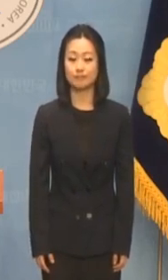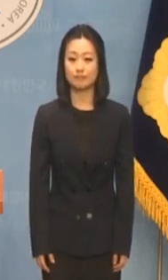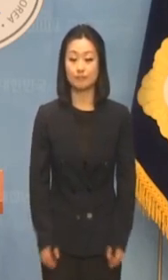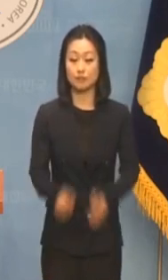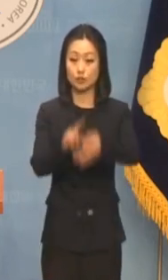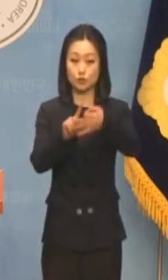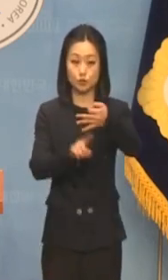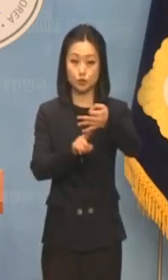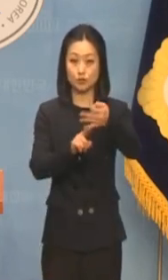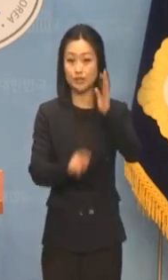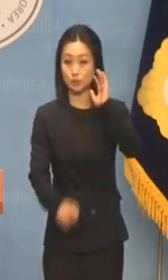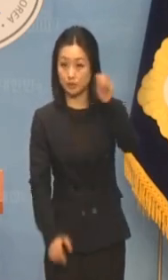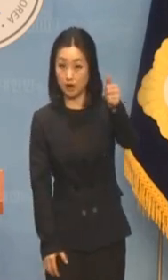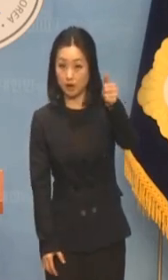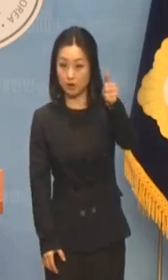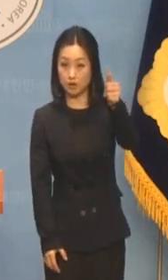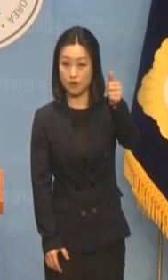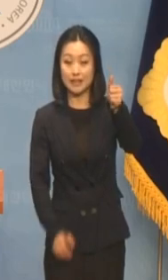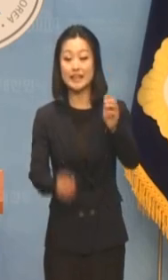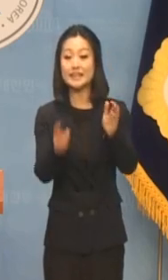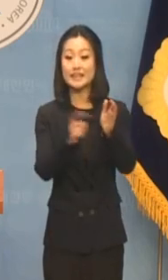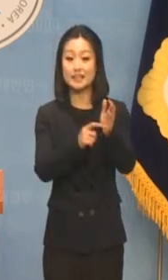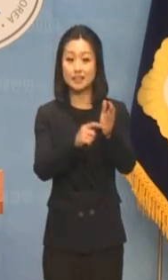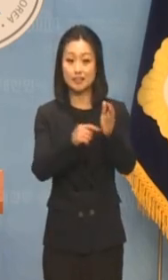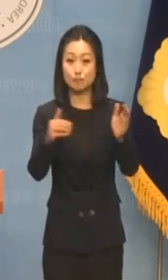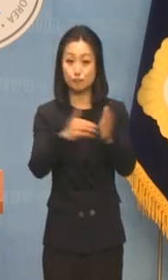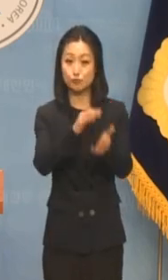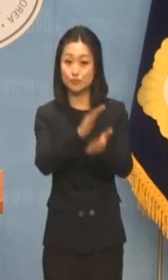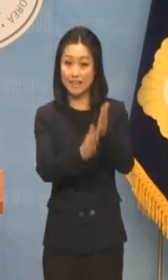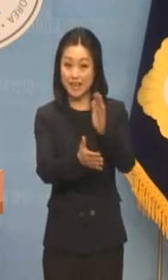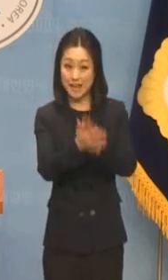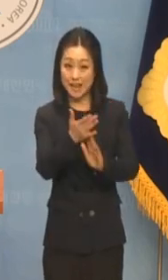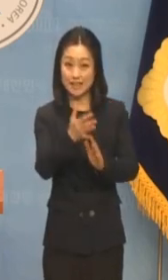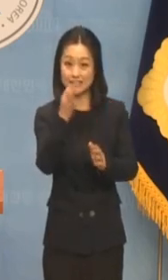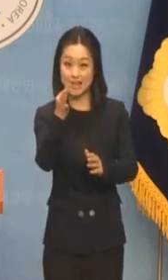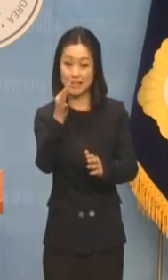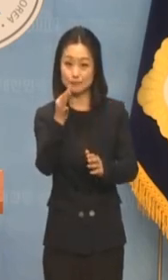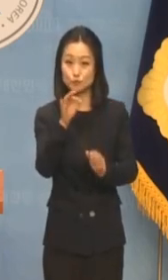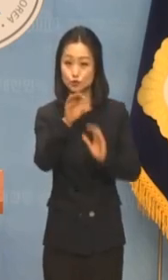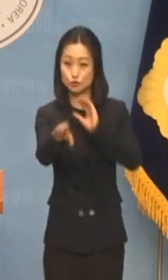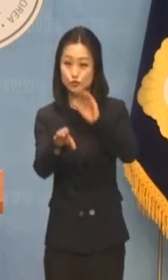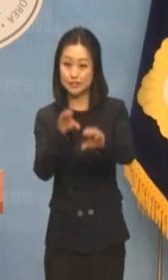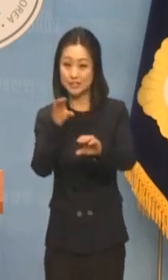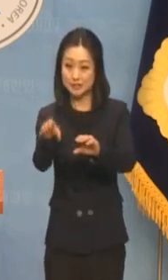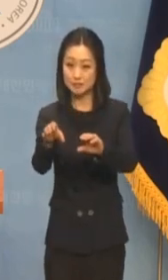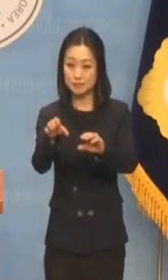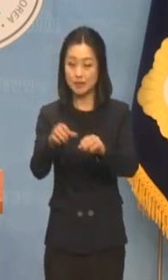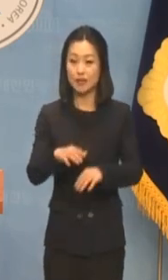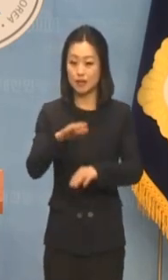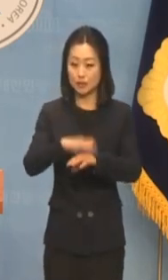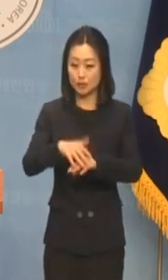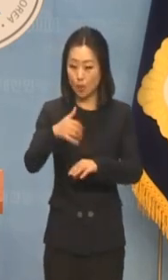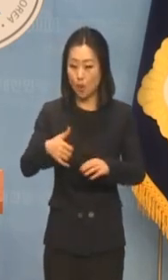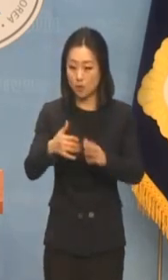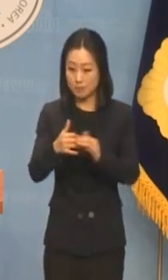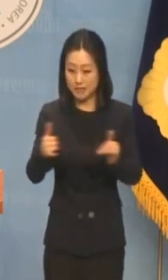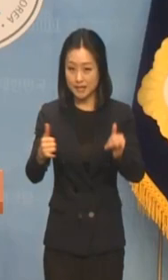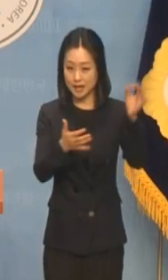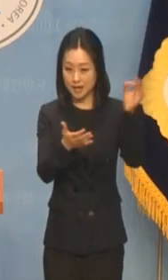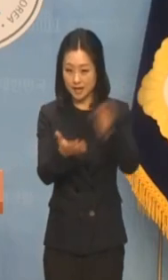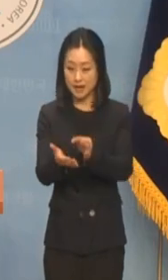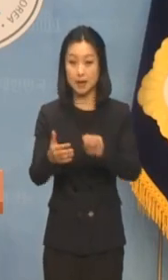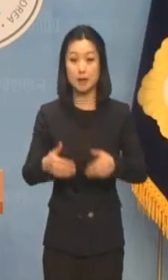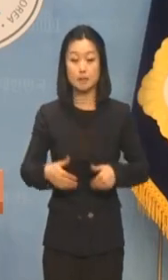윤석열 대통령 긴급 무제한 무기한 자금 투입은 생산자 농민에게 돌아가야 합니다.